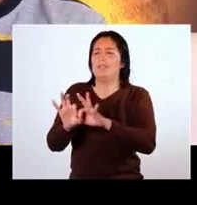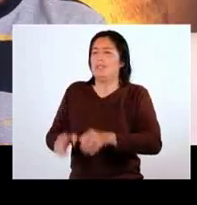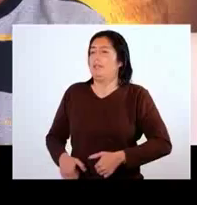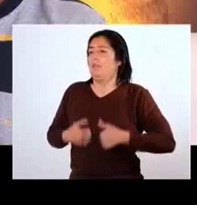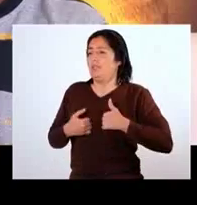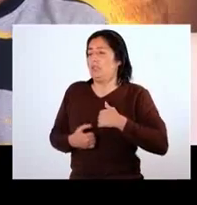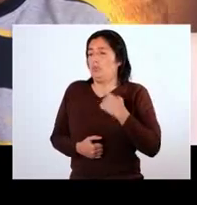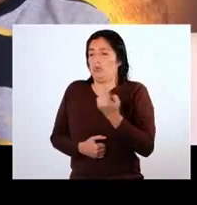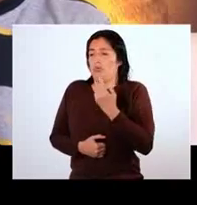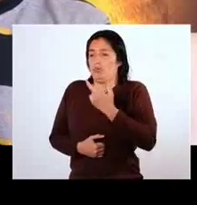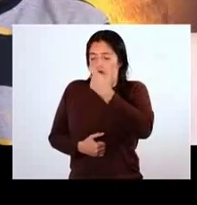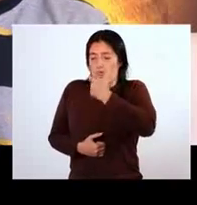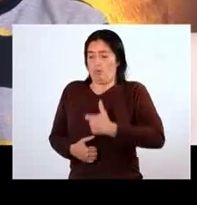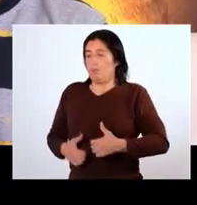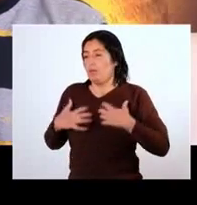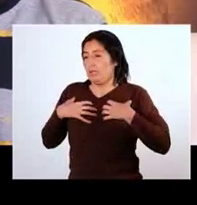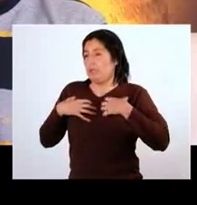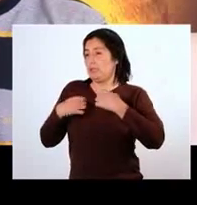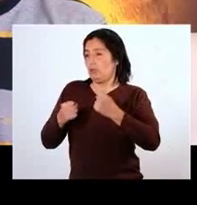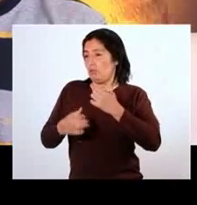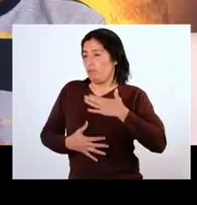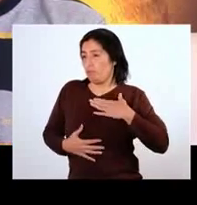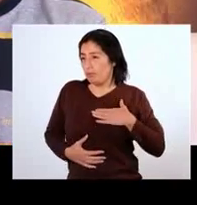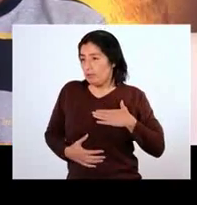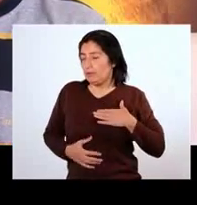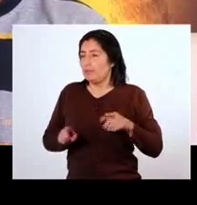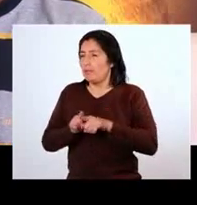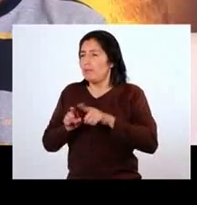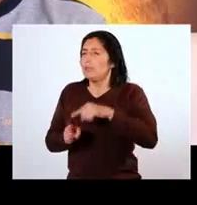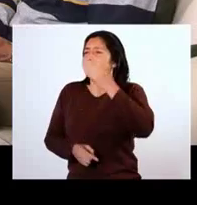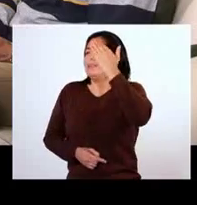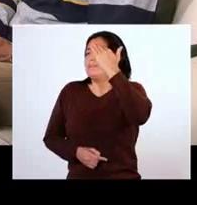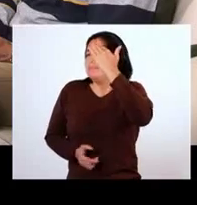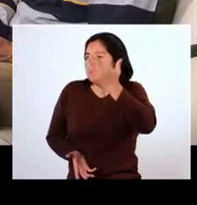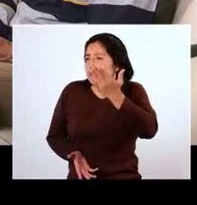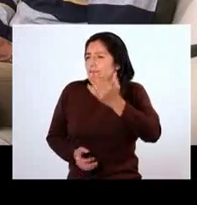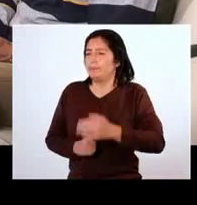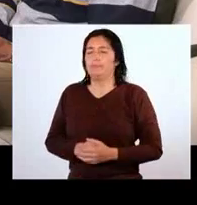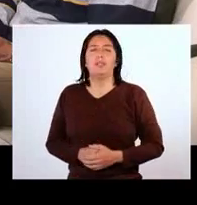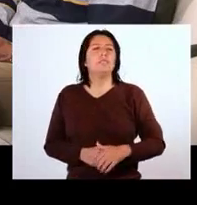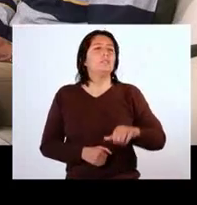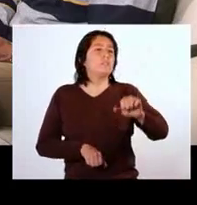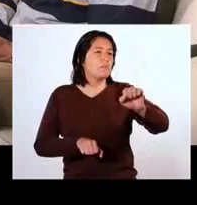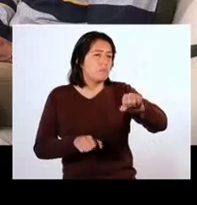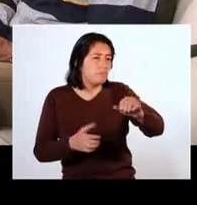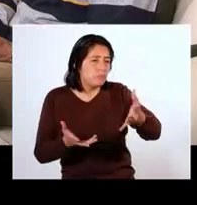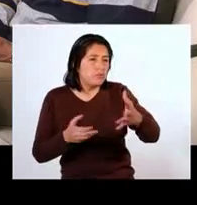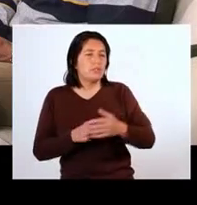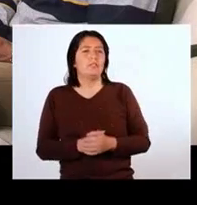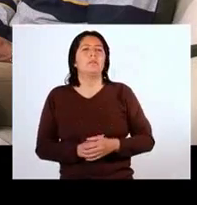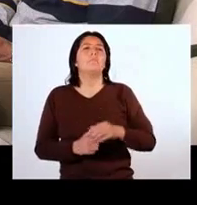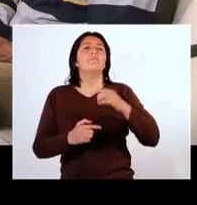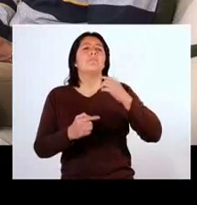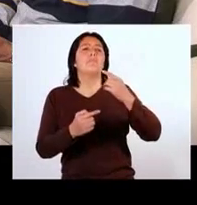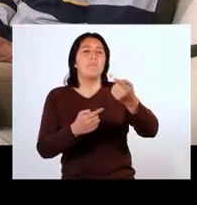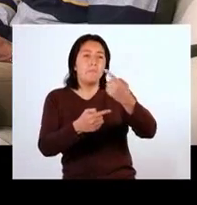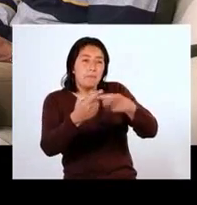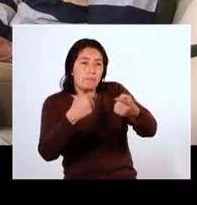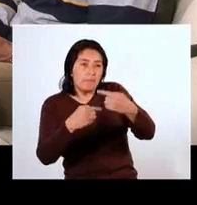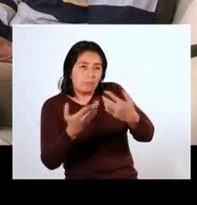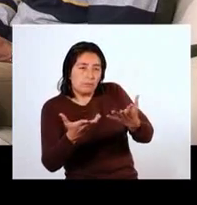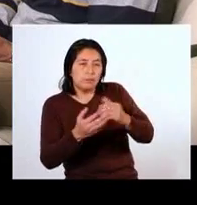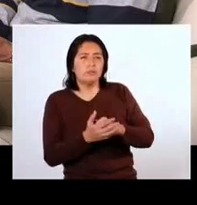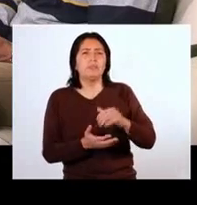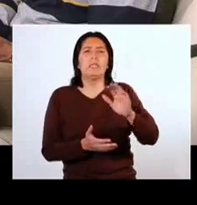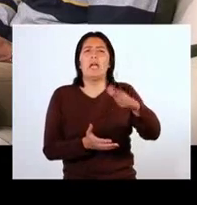no solo como salud física, sino como salud mental. Claro, me contabas de